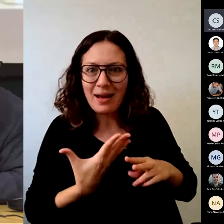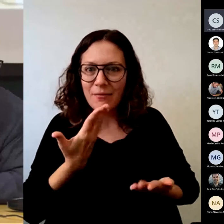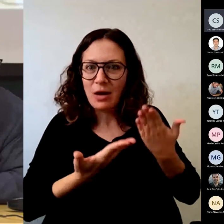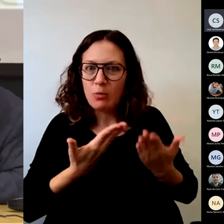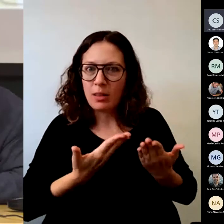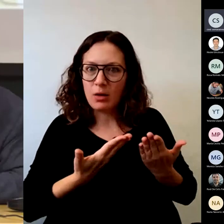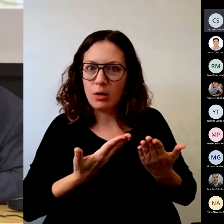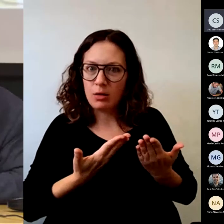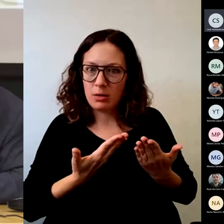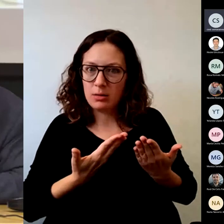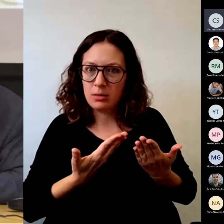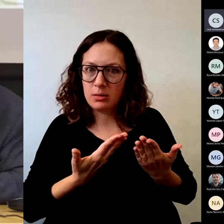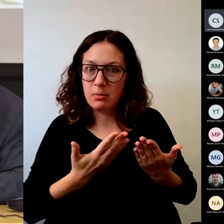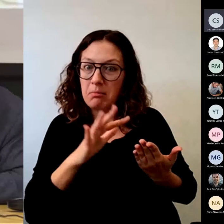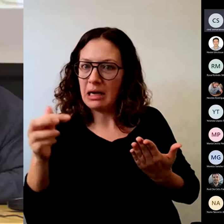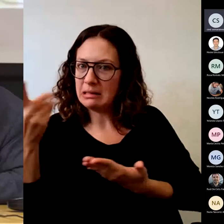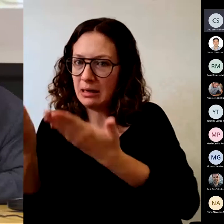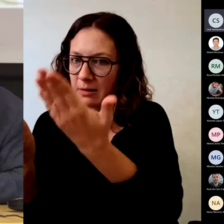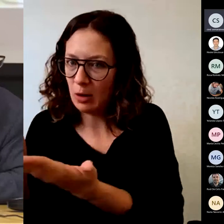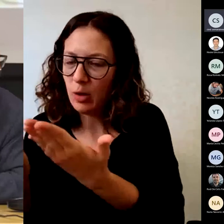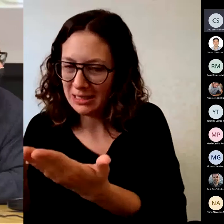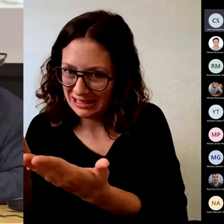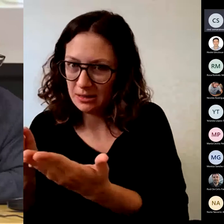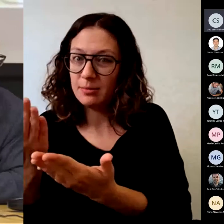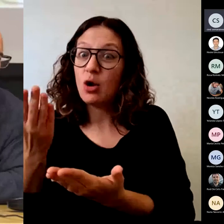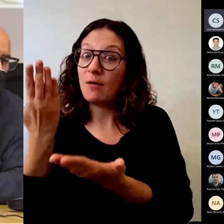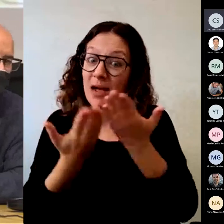a peinarnos un poquito mejor lo que podéis peinar